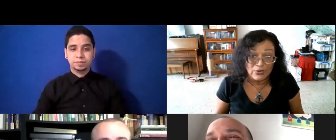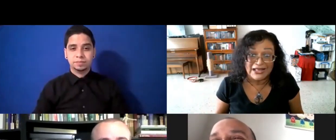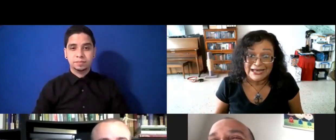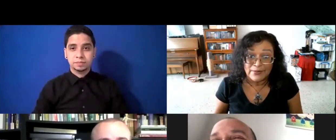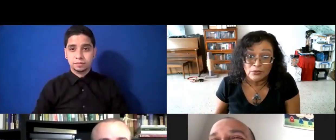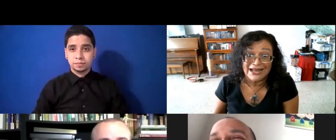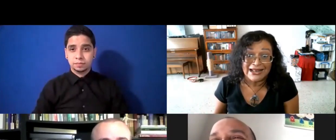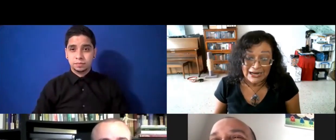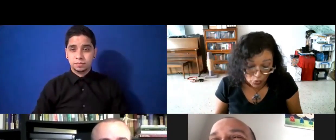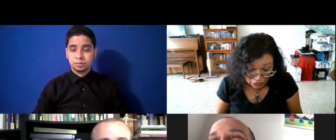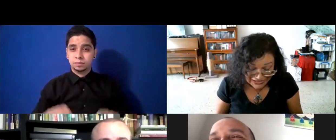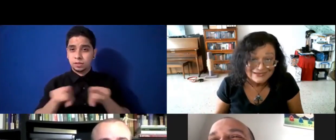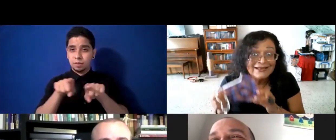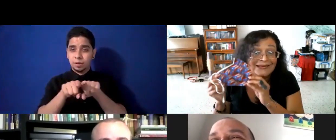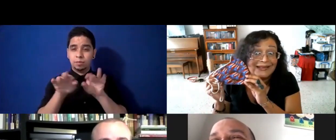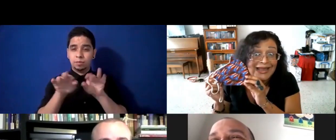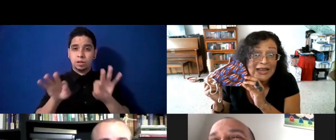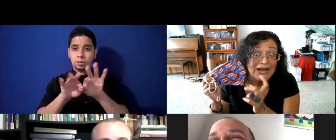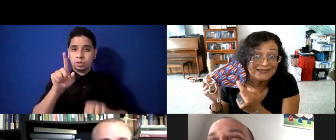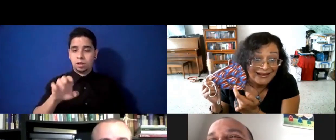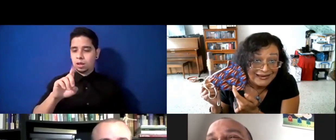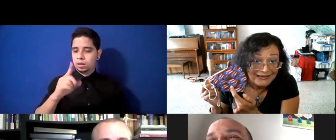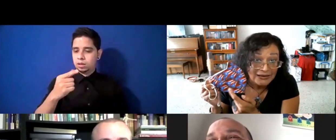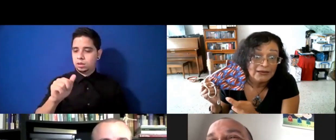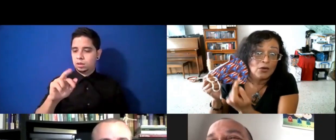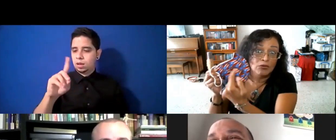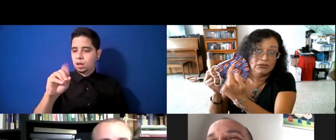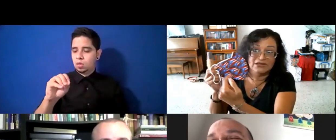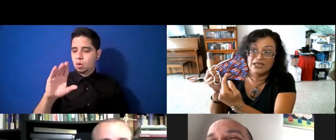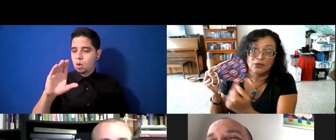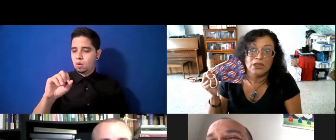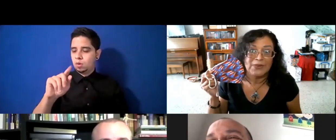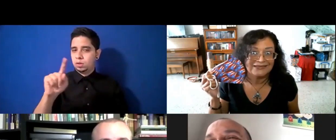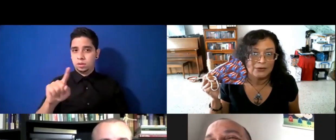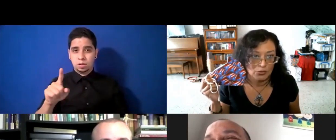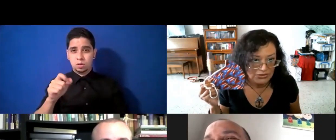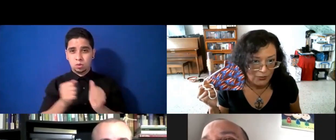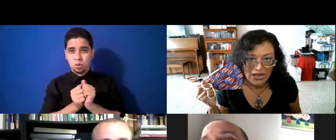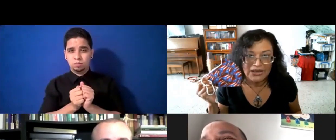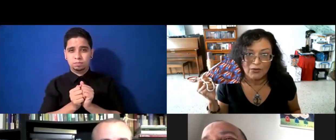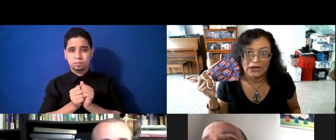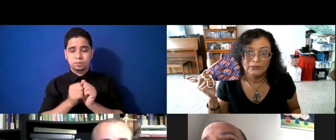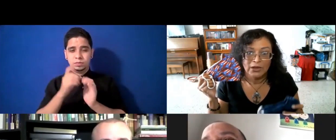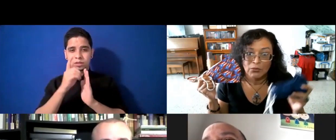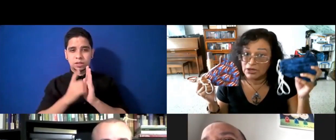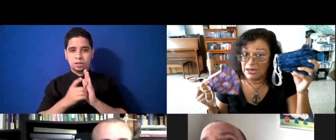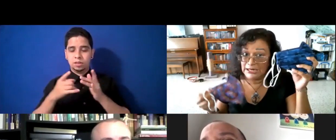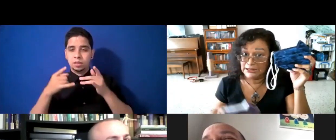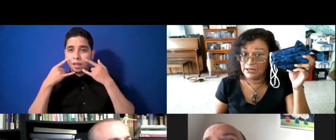yo voy a tener que preguntarle a Carlos Cortés, si tiene mascarilla, con diseñitos de pizza, yo no sé, voy a averiguar, porque imagínate,